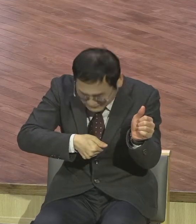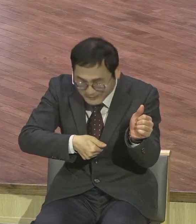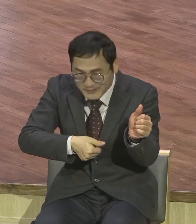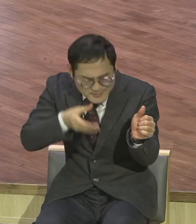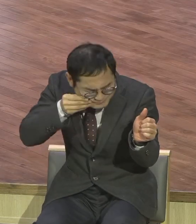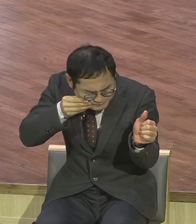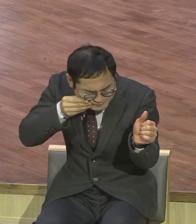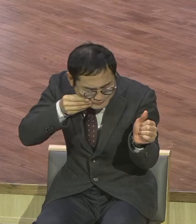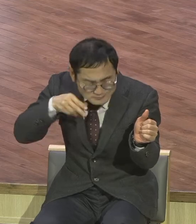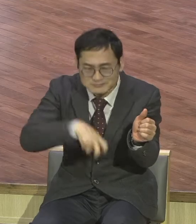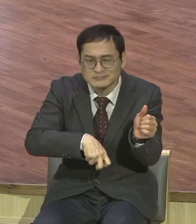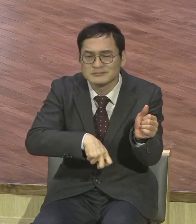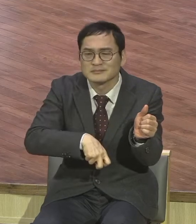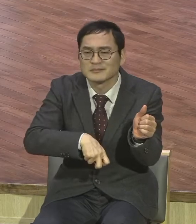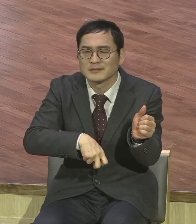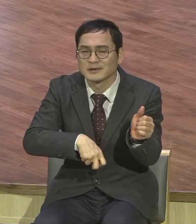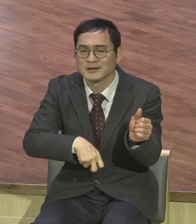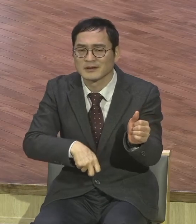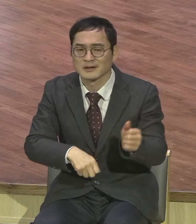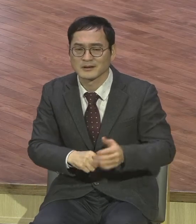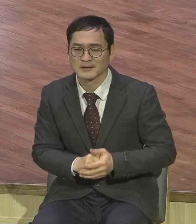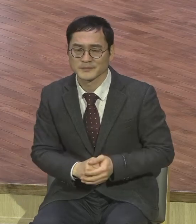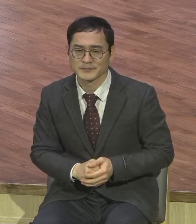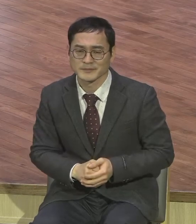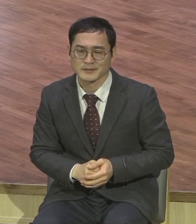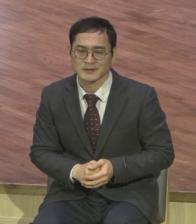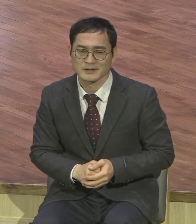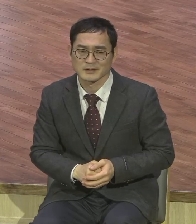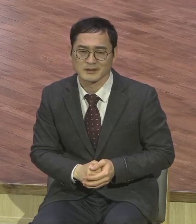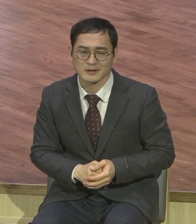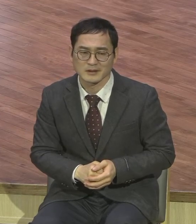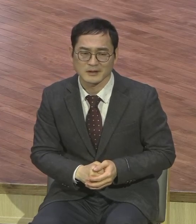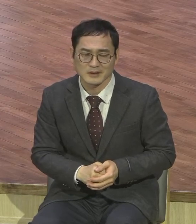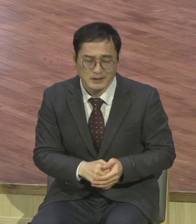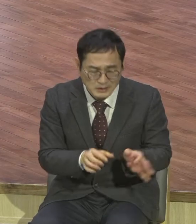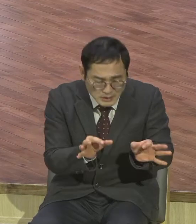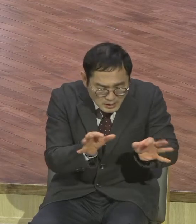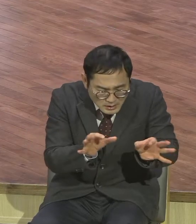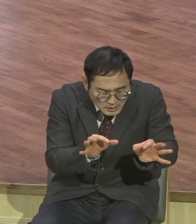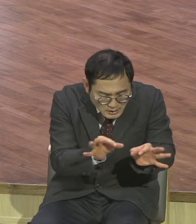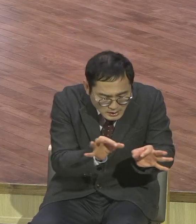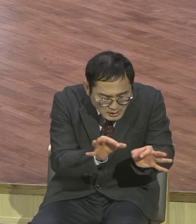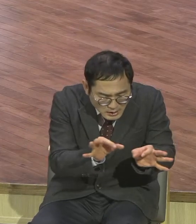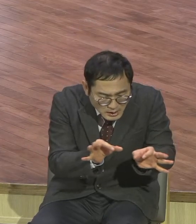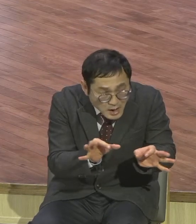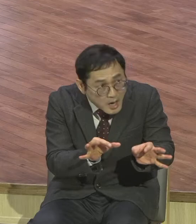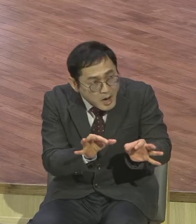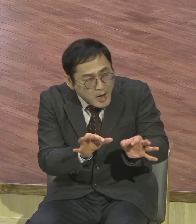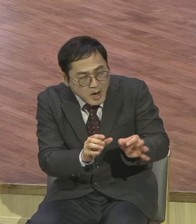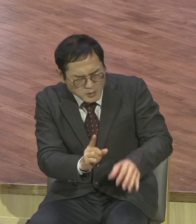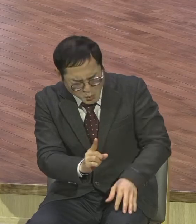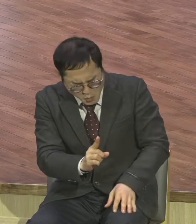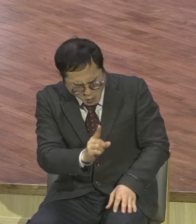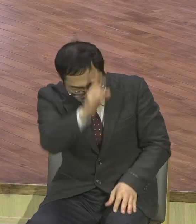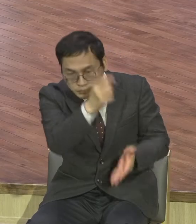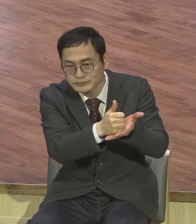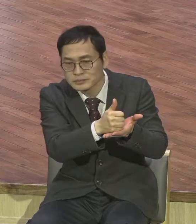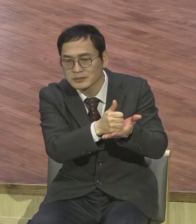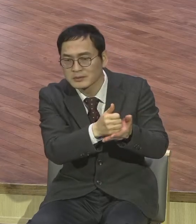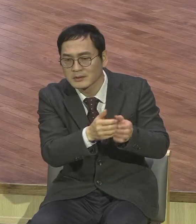그분의 신의 신발을 푼다. 그것도는 감당을 못하겠다. 확실하게 이분은 하나님이다. 라는 사실을 고백한 겁니다.